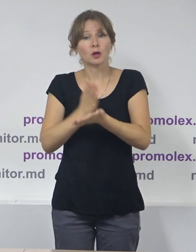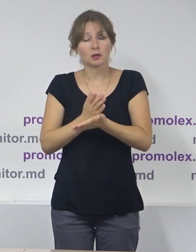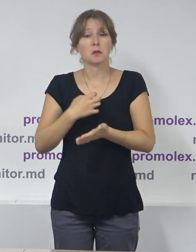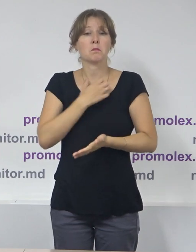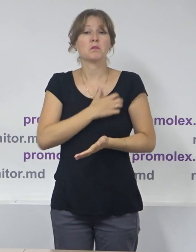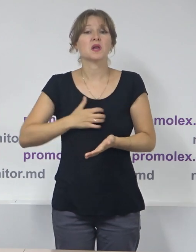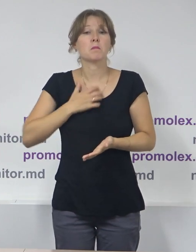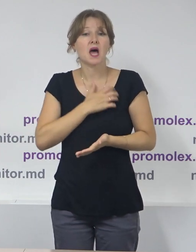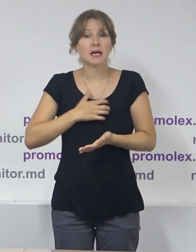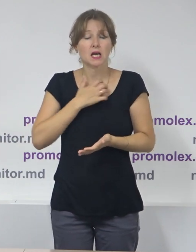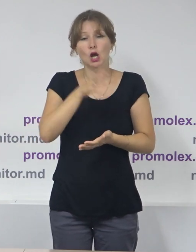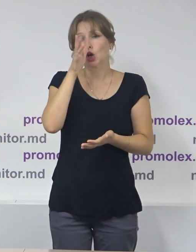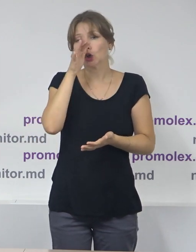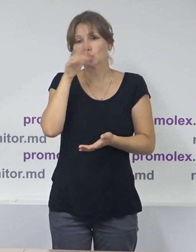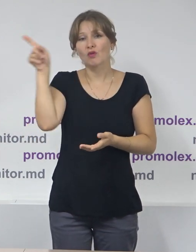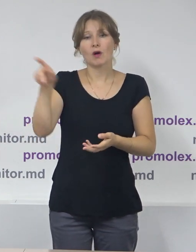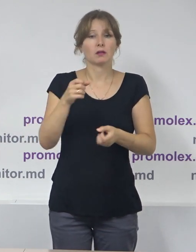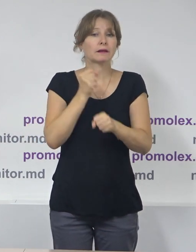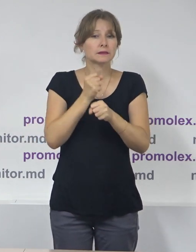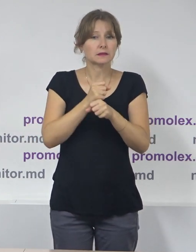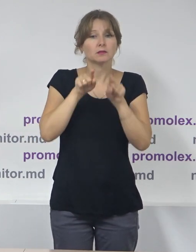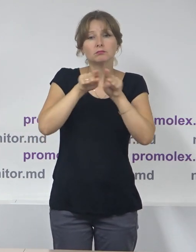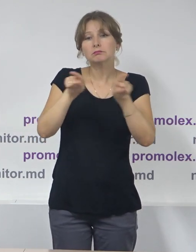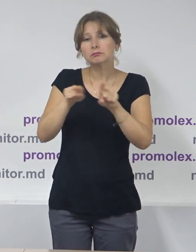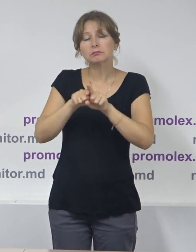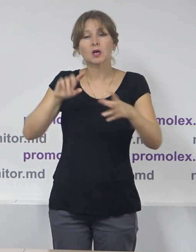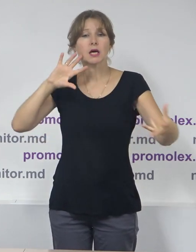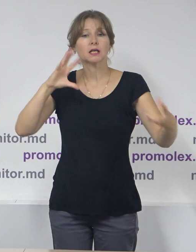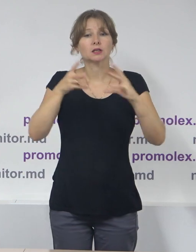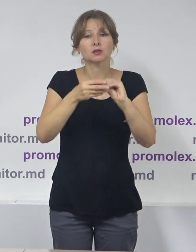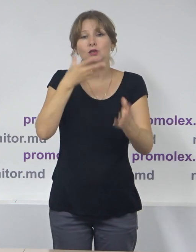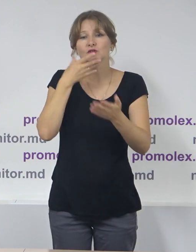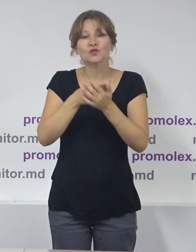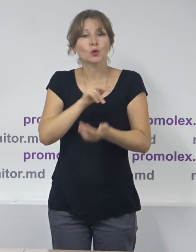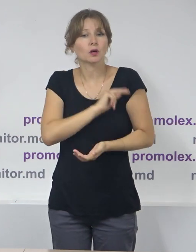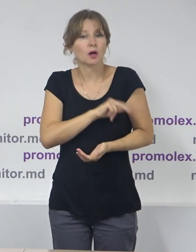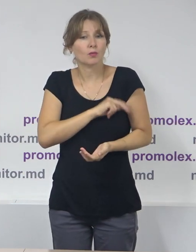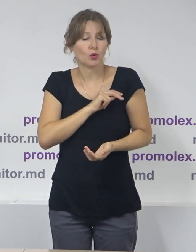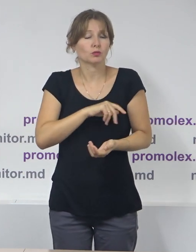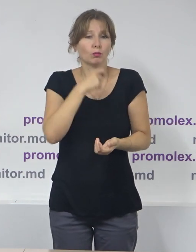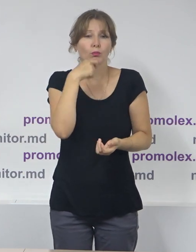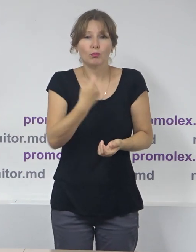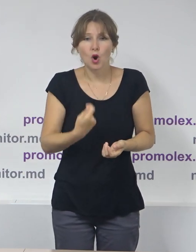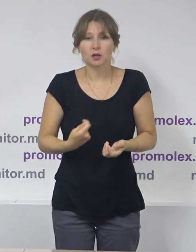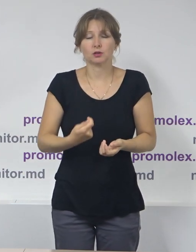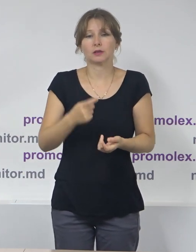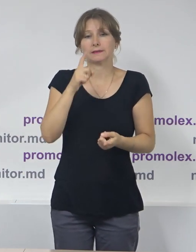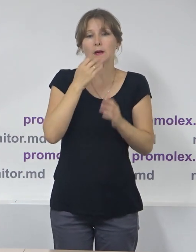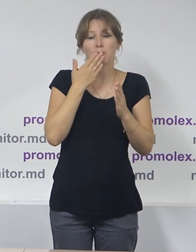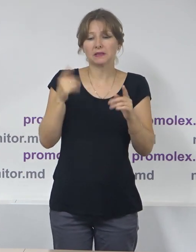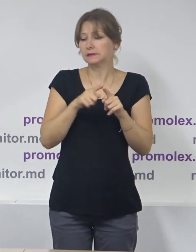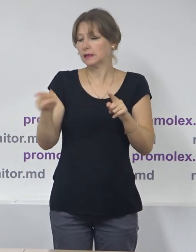care a elaborat niște materiale de informare a cetățenilor privind rezultatele activității autorității publice în ultimii trei ani de zile.